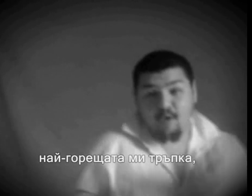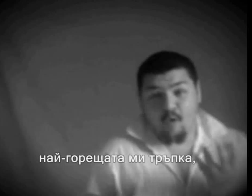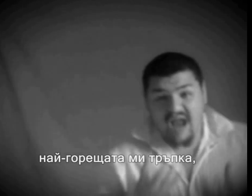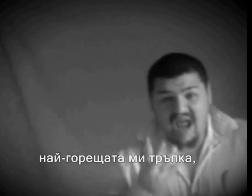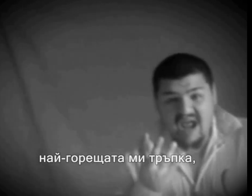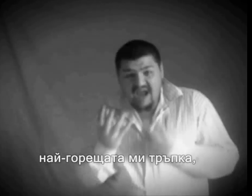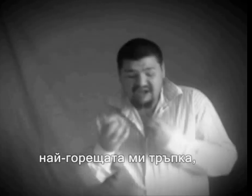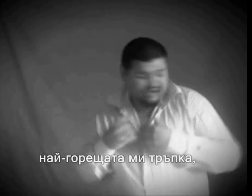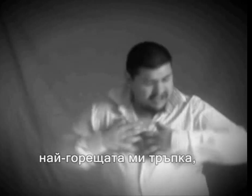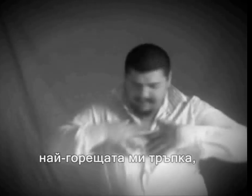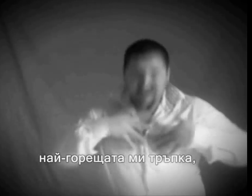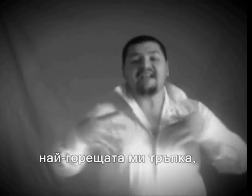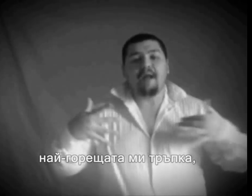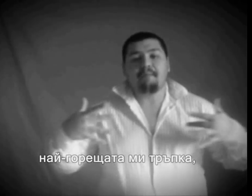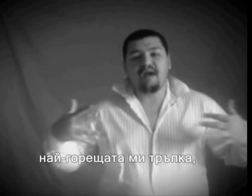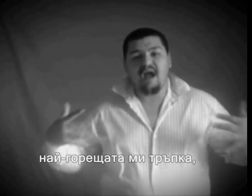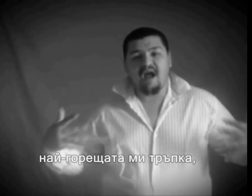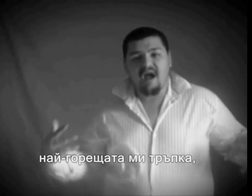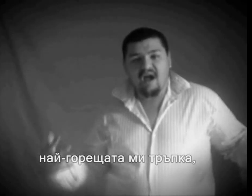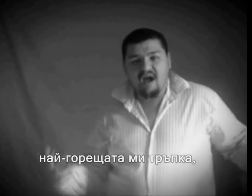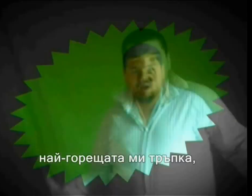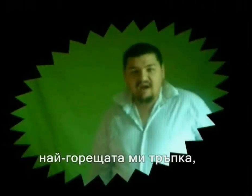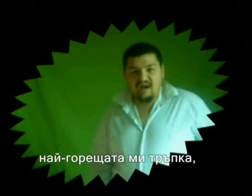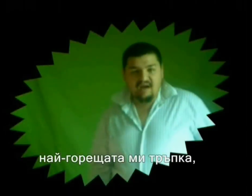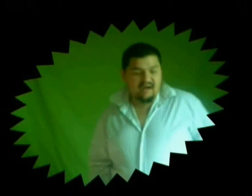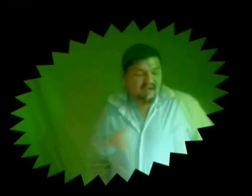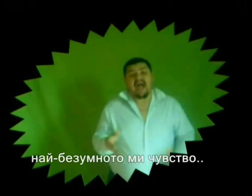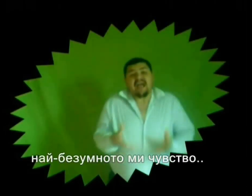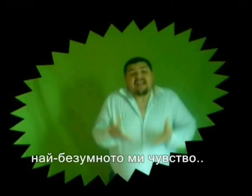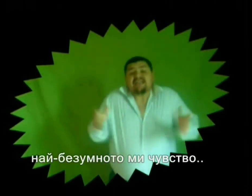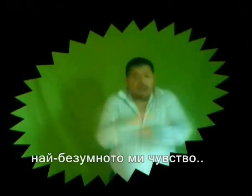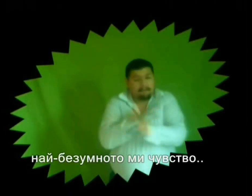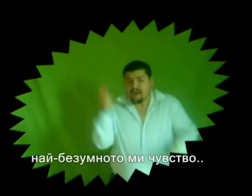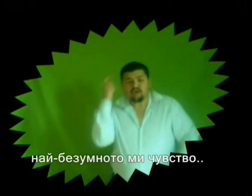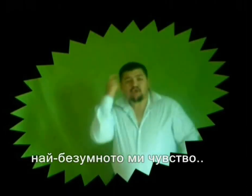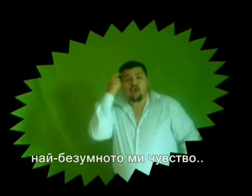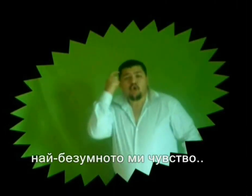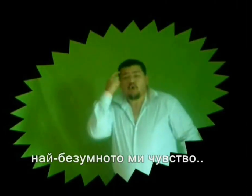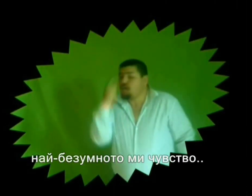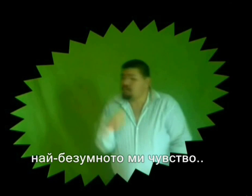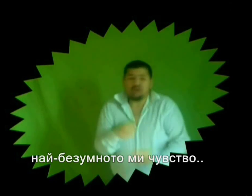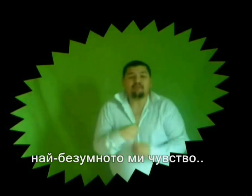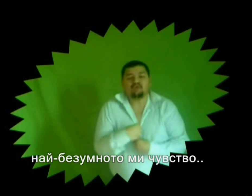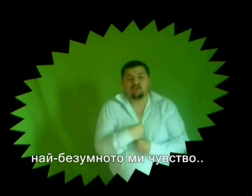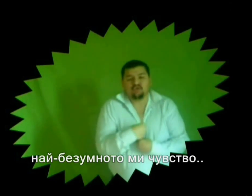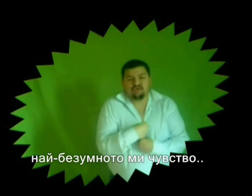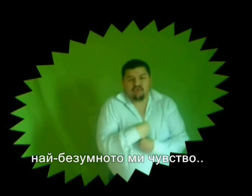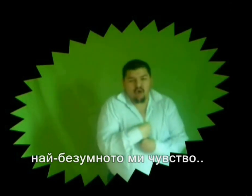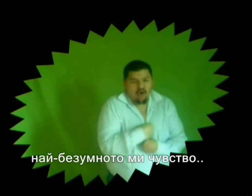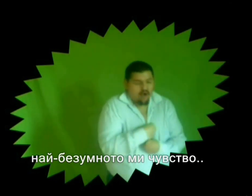-горешната ми трапка, най-везумното ми чувство,